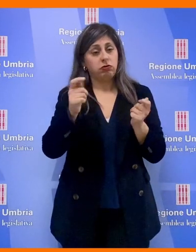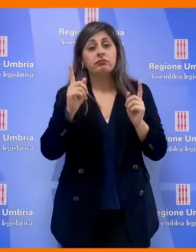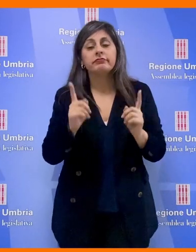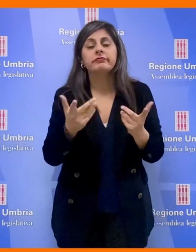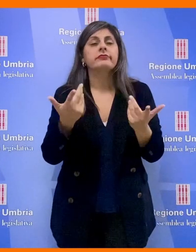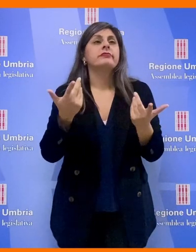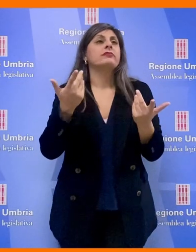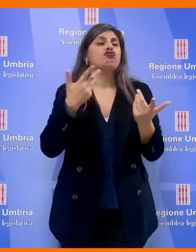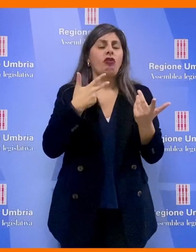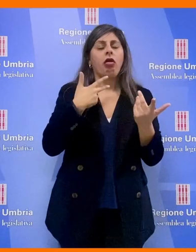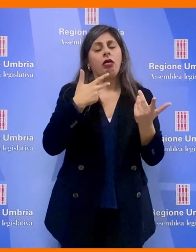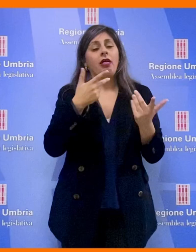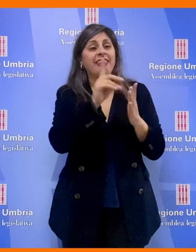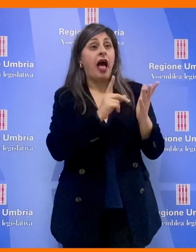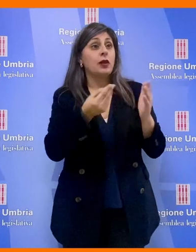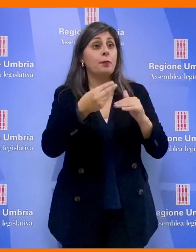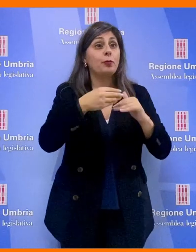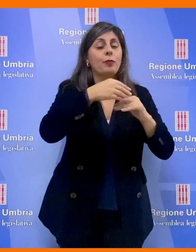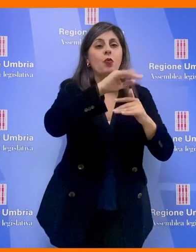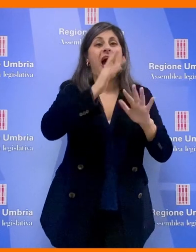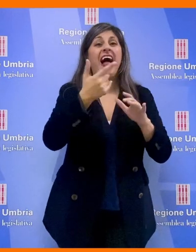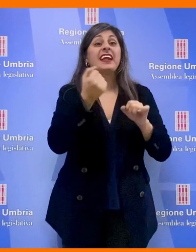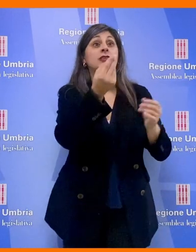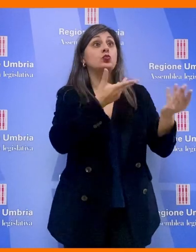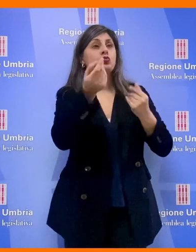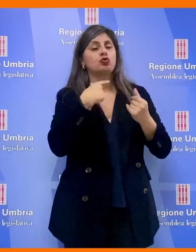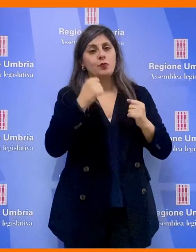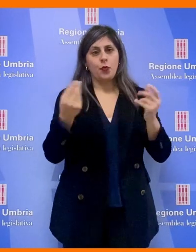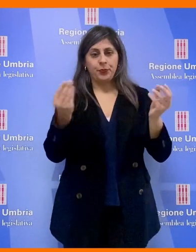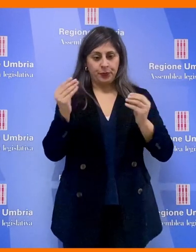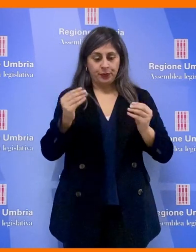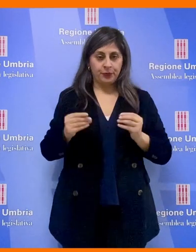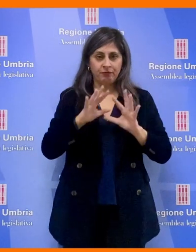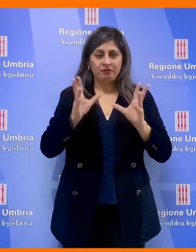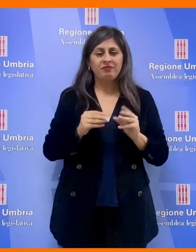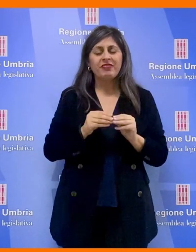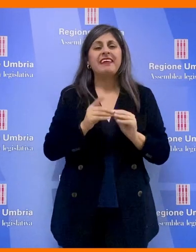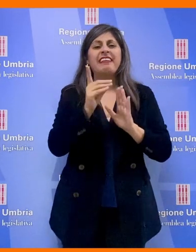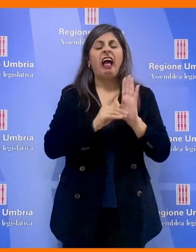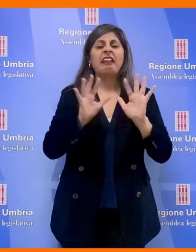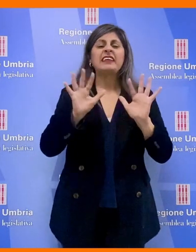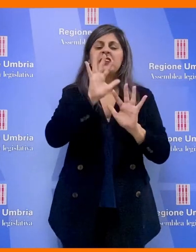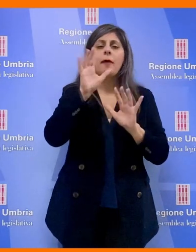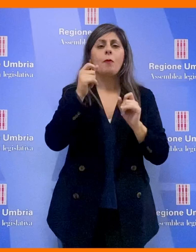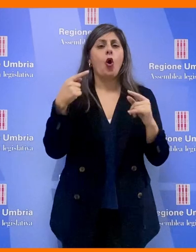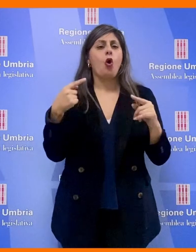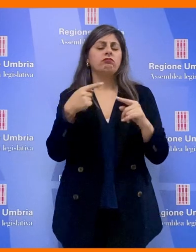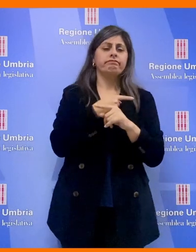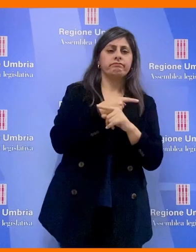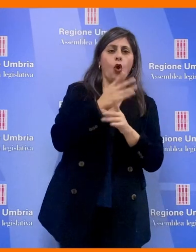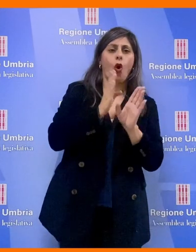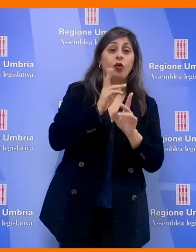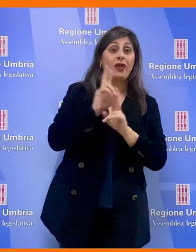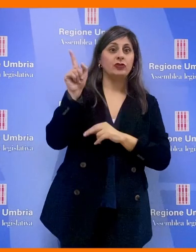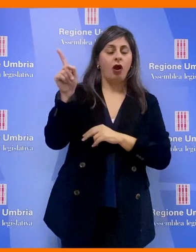avremo ulteriori dati da altre istituzioni, sono dati che sembrano in controtendenza rispetto al nazionale nel